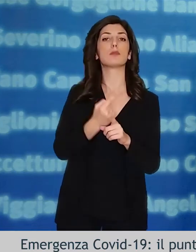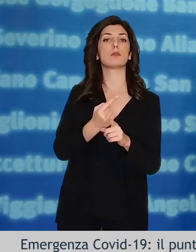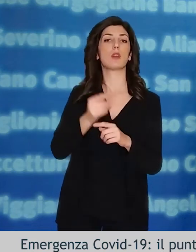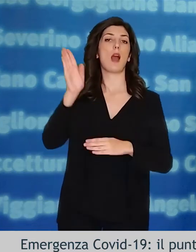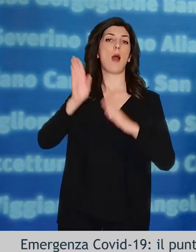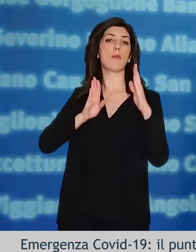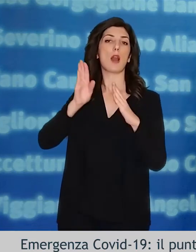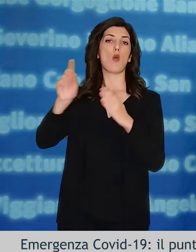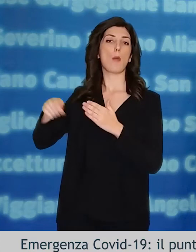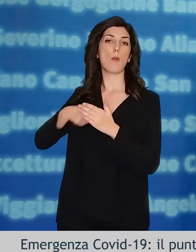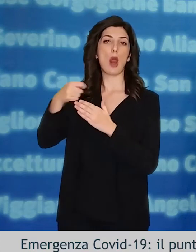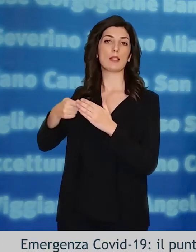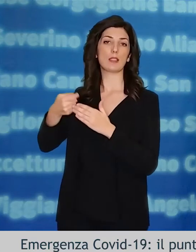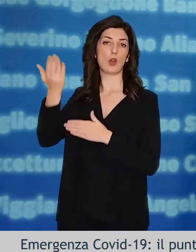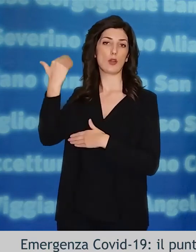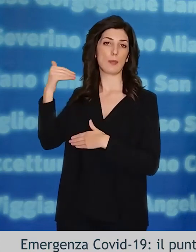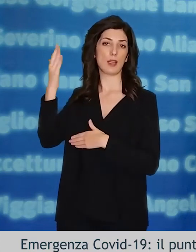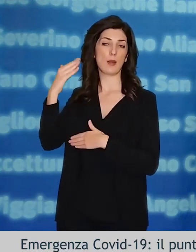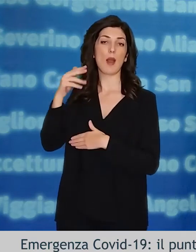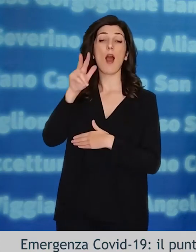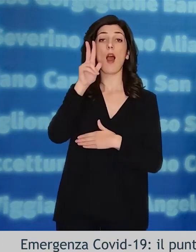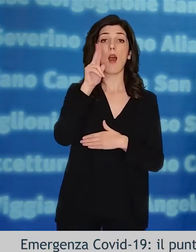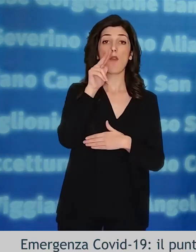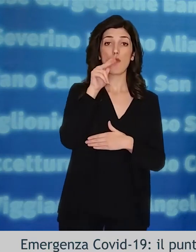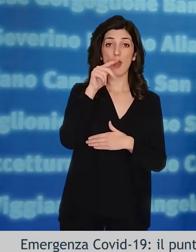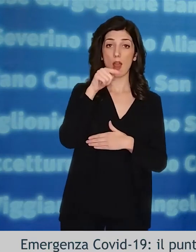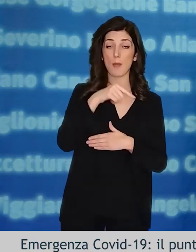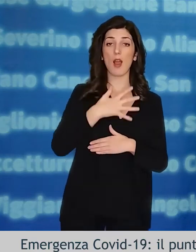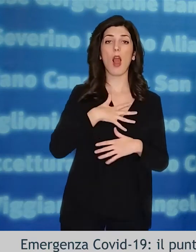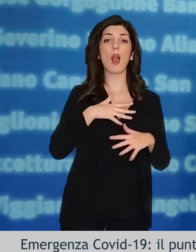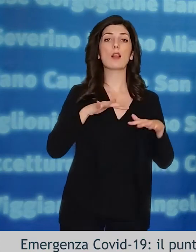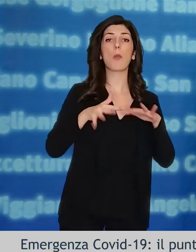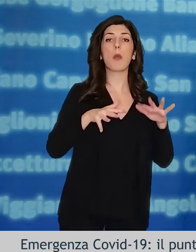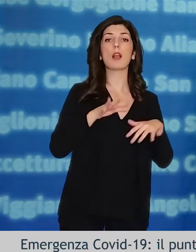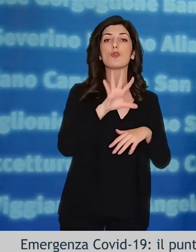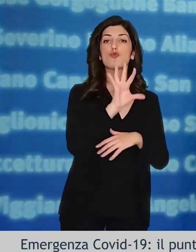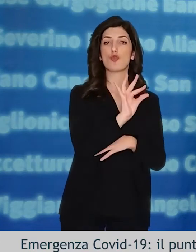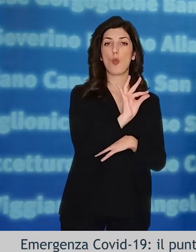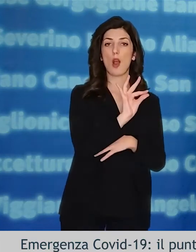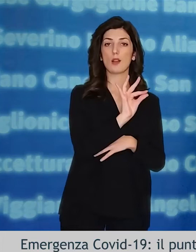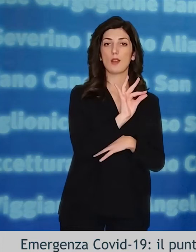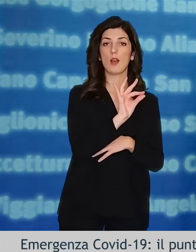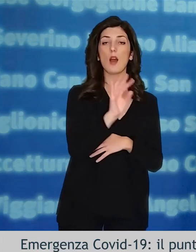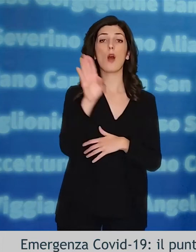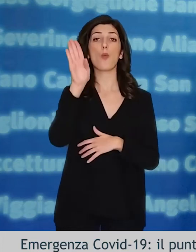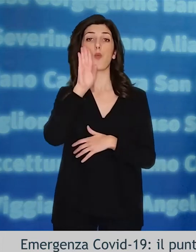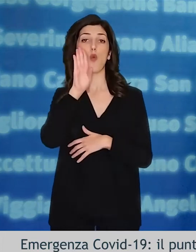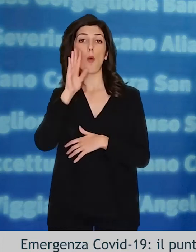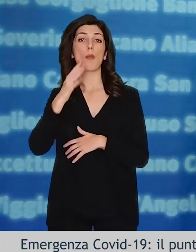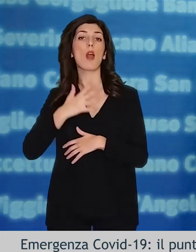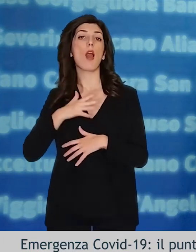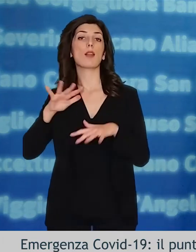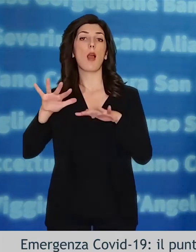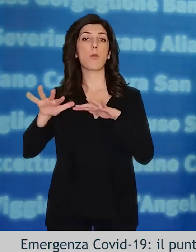l'età media è costante rispetto a quella dei precedenti bollettini per i casi di sesso femminile di 50 anni,